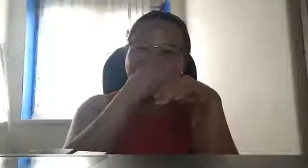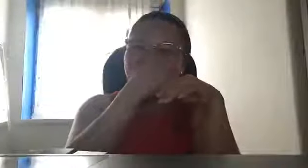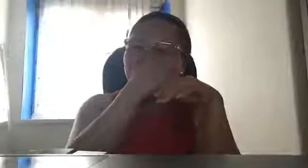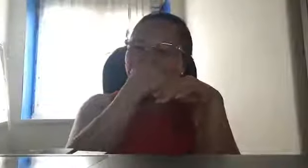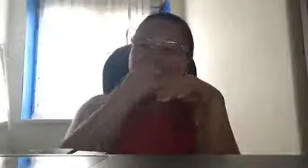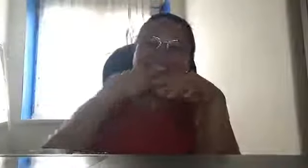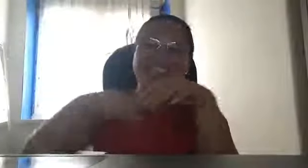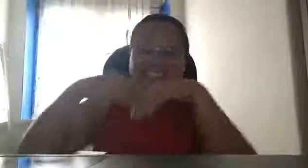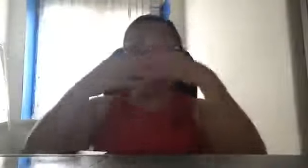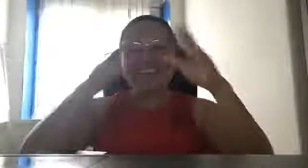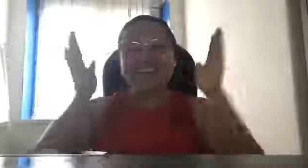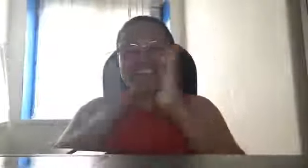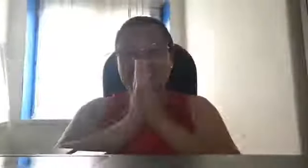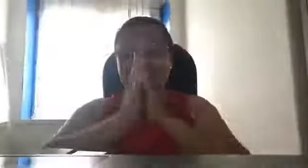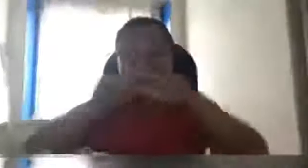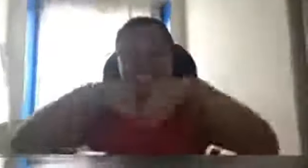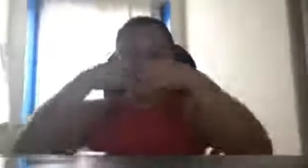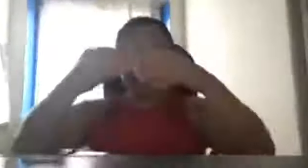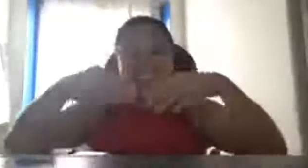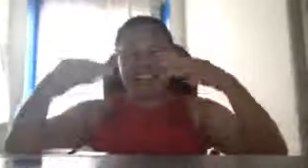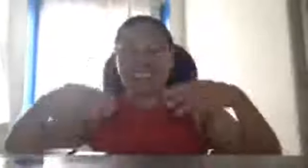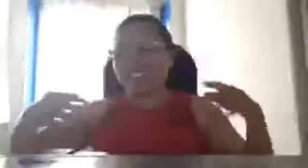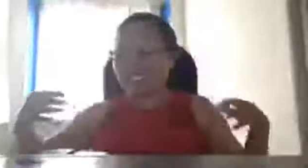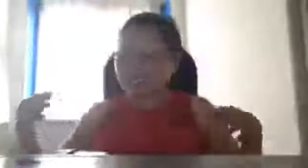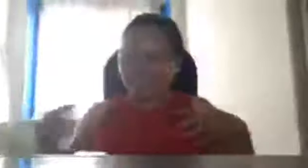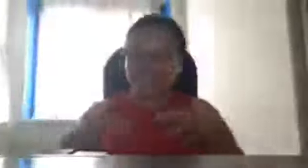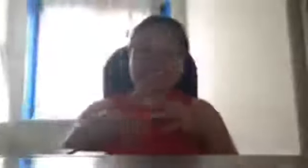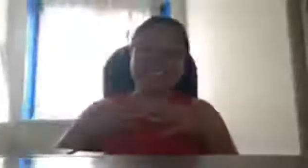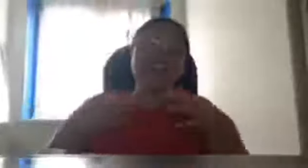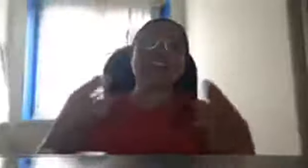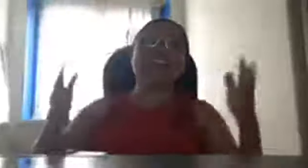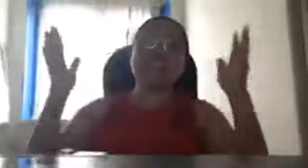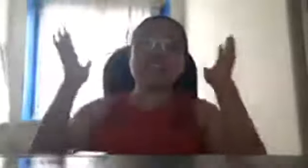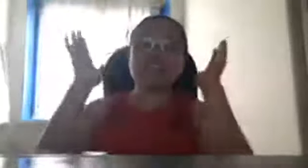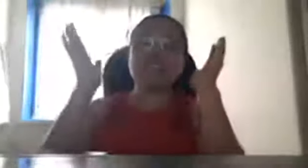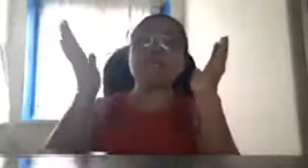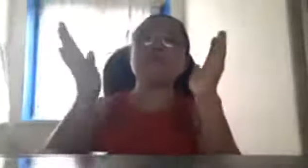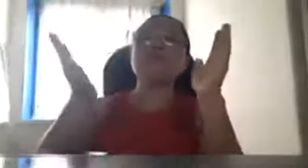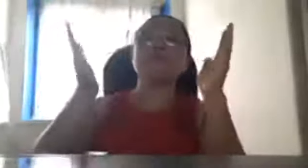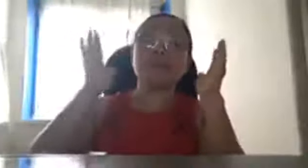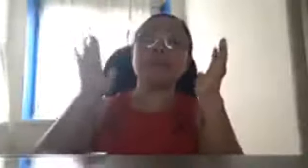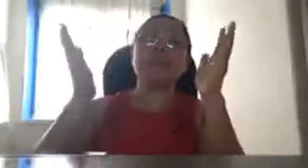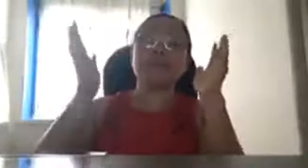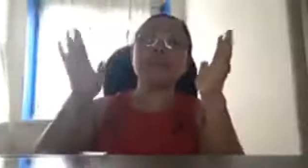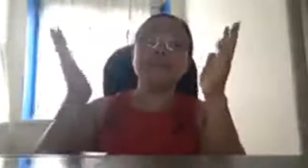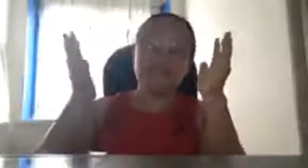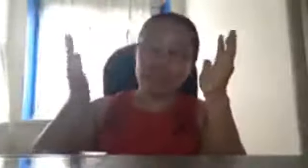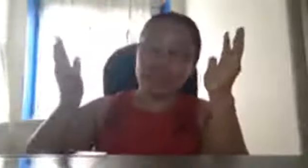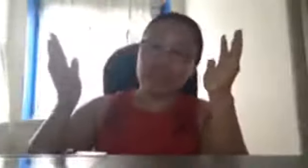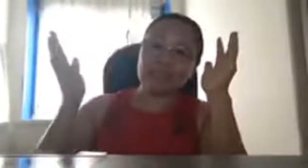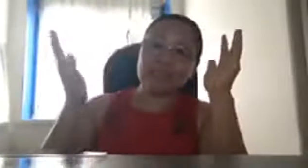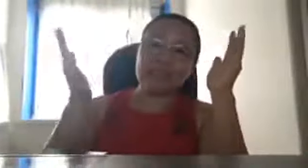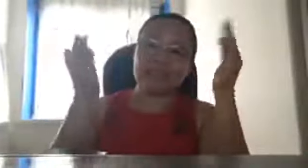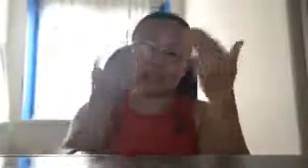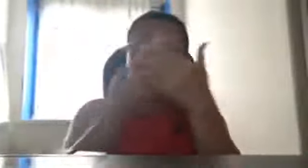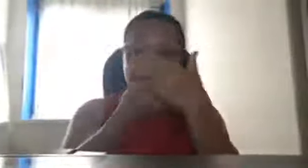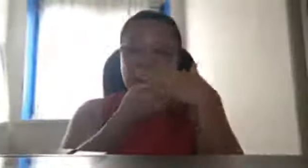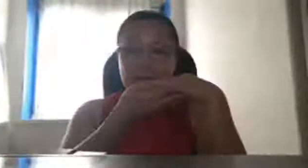ay naka continue na tayo sa explanation sa akin kasi hindi ko rin po talaga din ito naiintindihan kaya lang